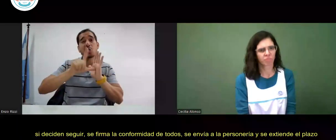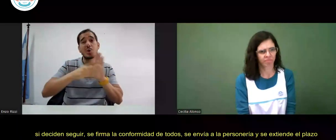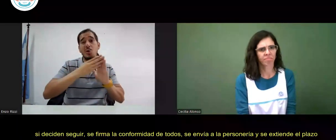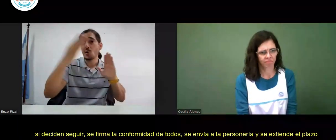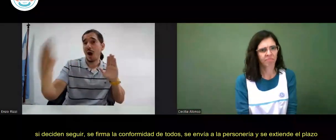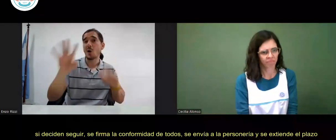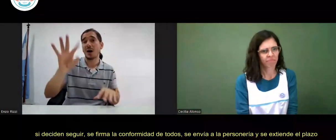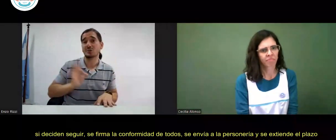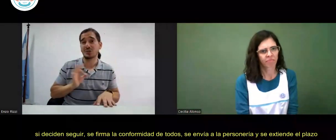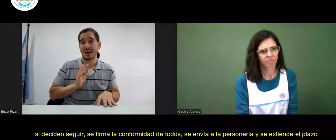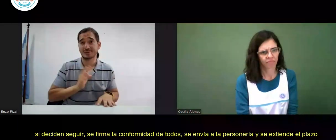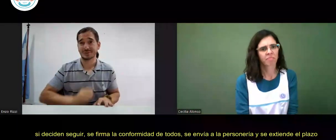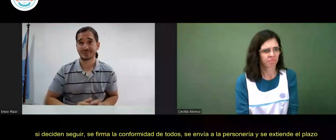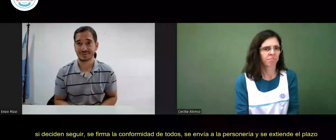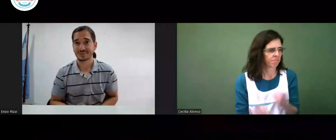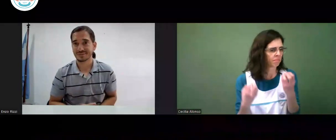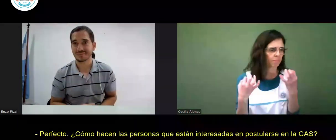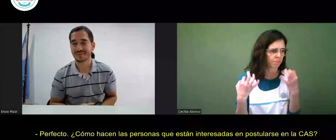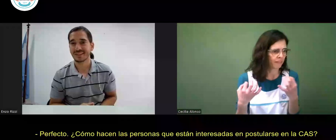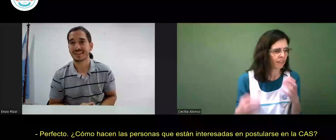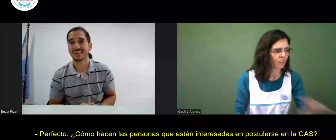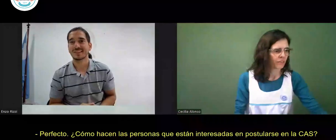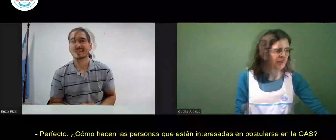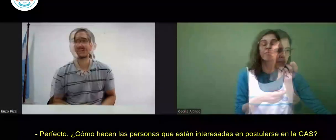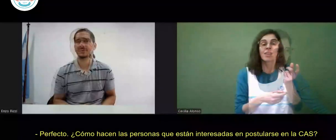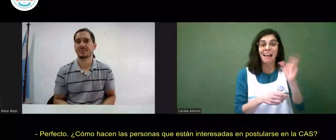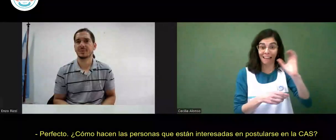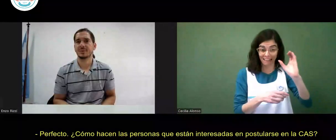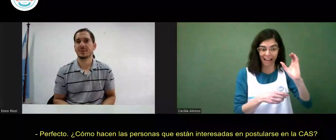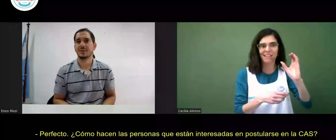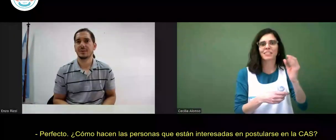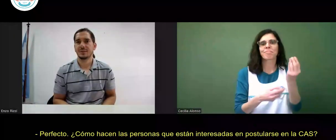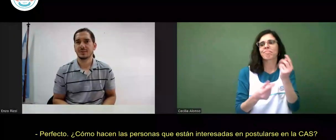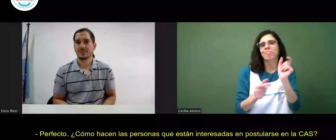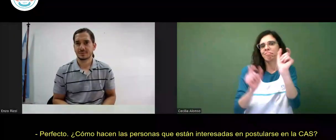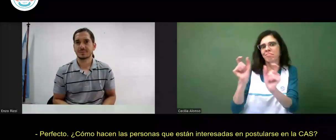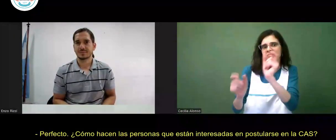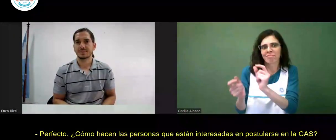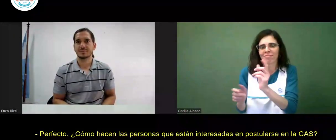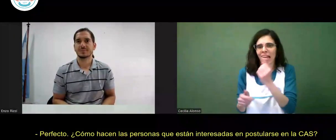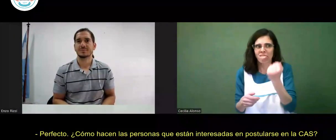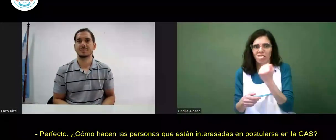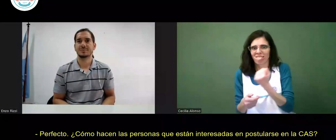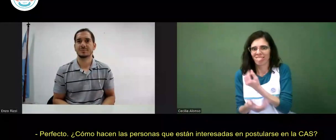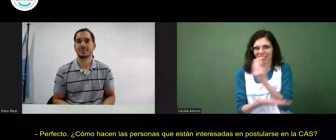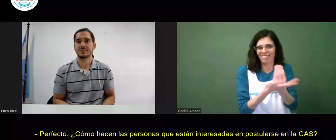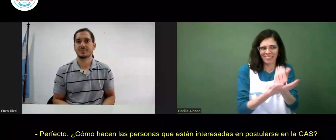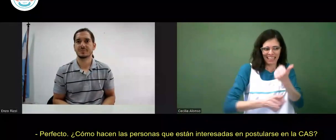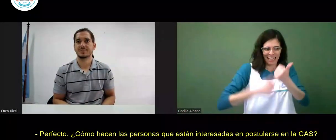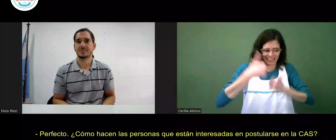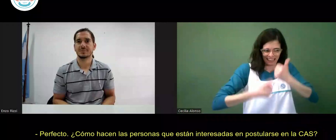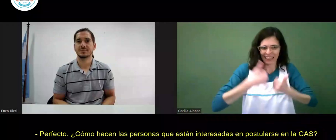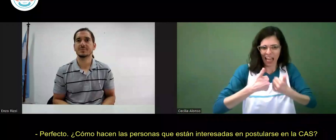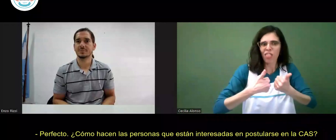comisión y están ahí durante cuatro años. Perfecto. ¿Cómo hacen las